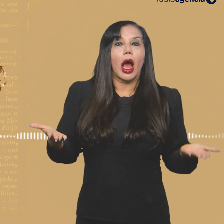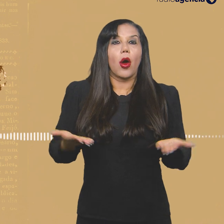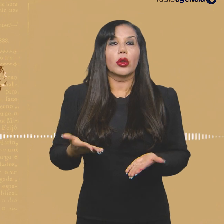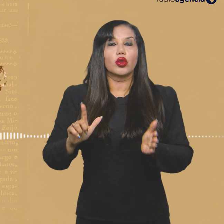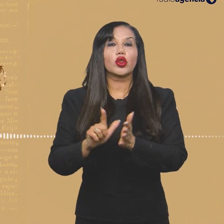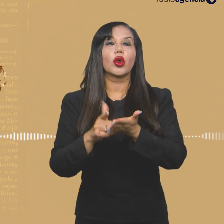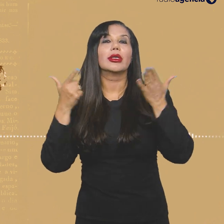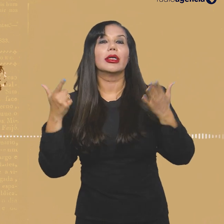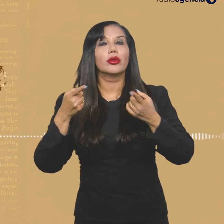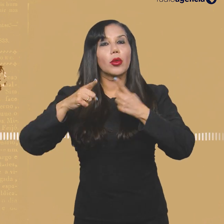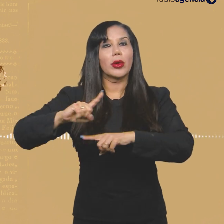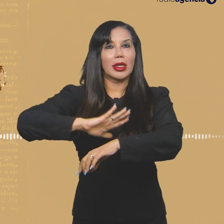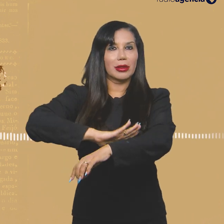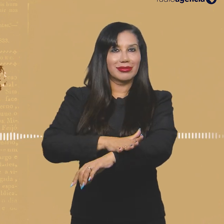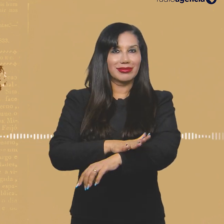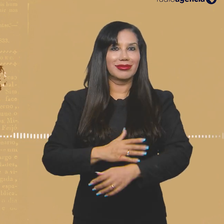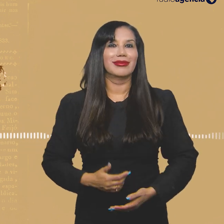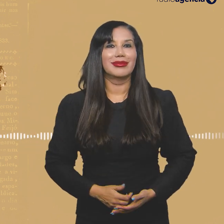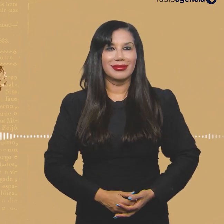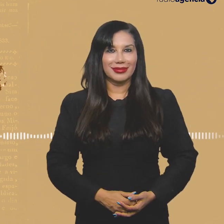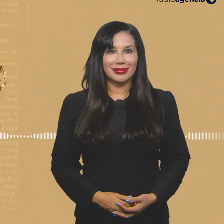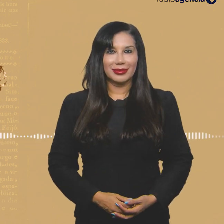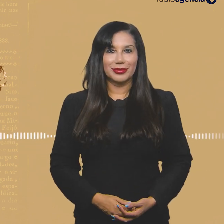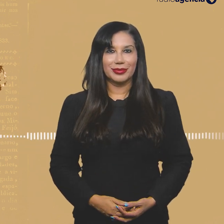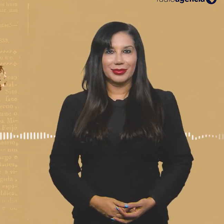panorama da atualidade no jornalismo antirracista.